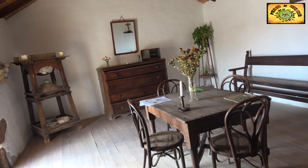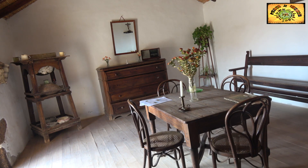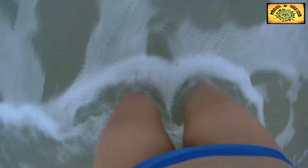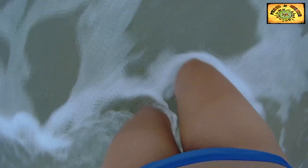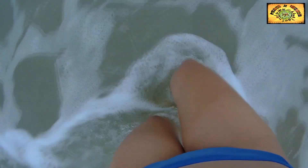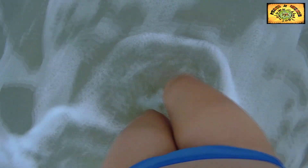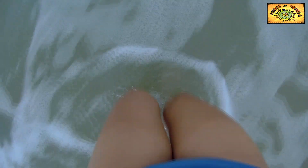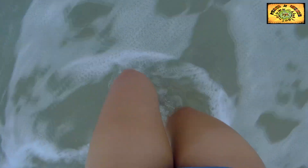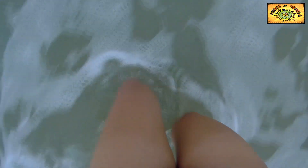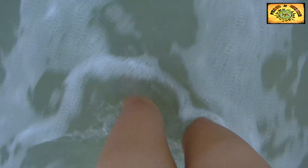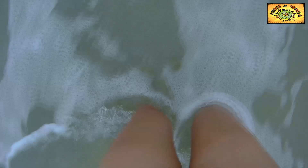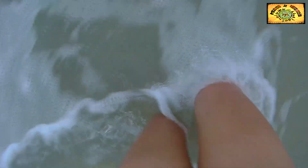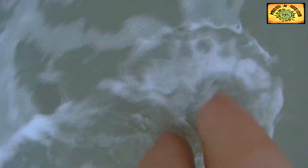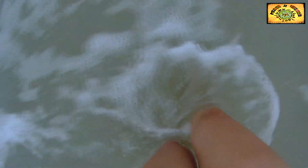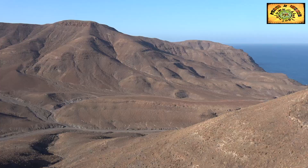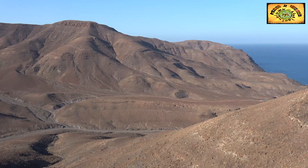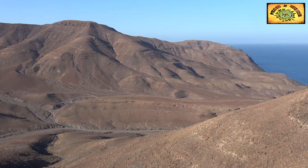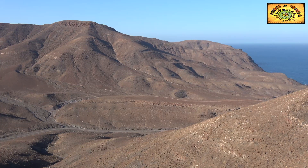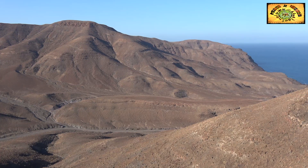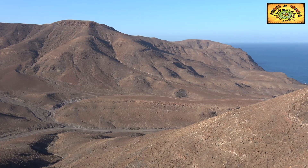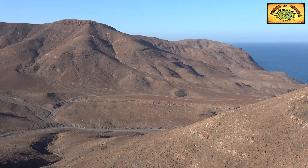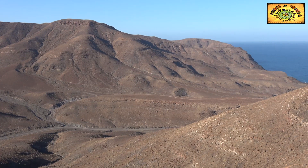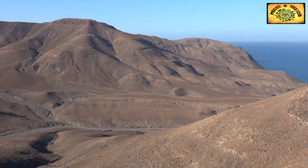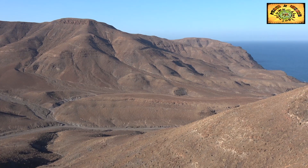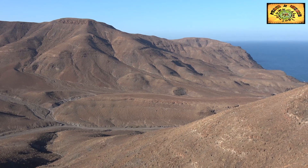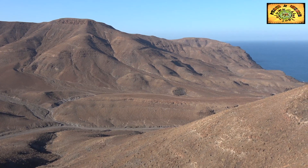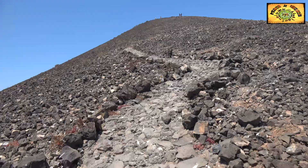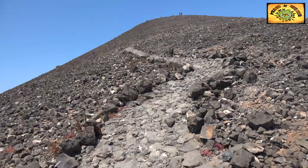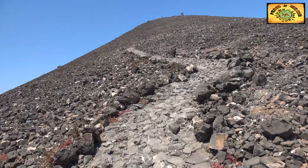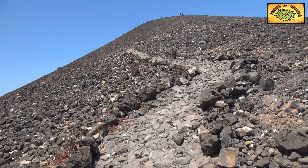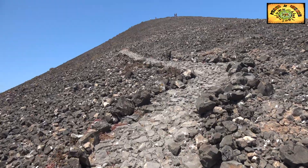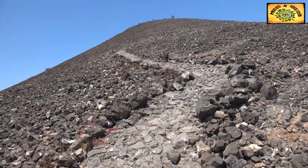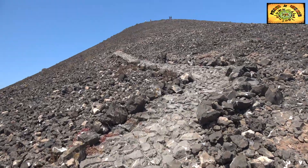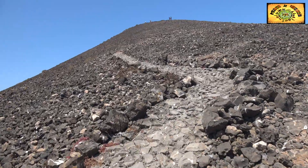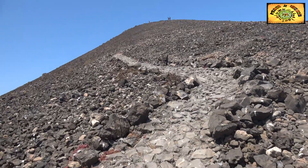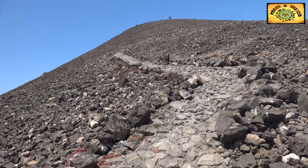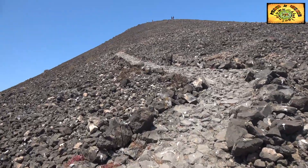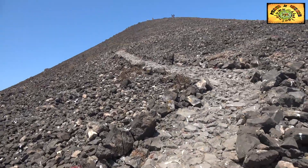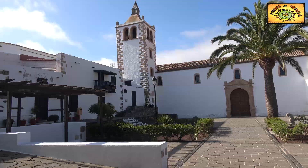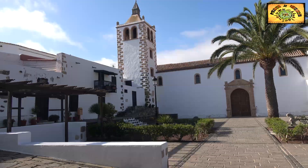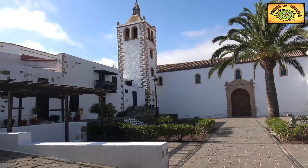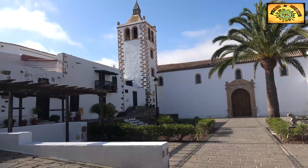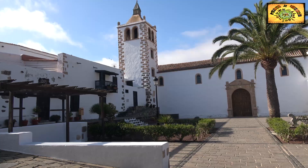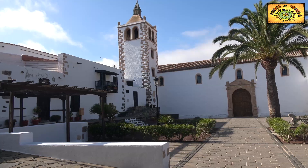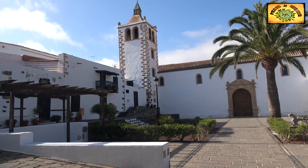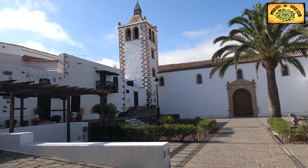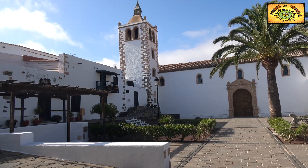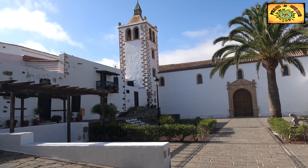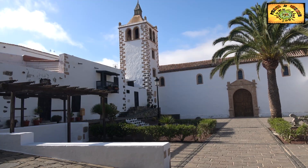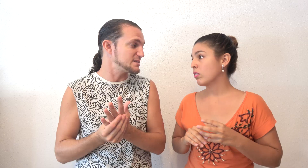representaba la vida. sea, hay cositas también que mucha gente dice, oh, es que Fuerteventura solo son playas. Pues no, y si no ver nuestro vídeo de Fuerteventura, porque aparte de playas